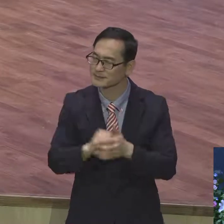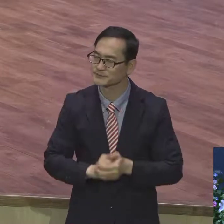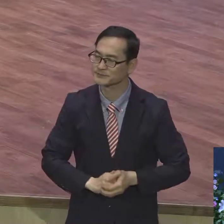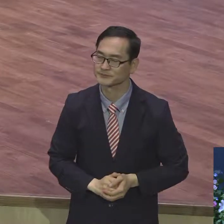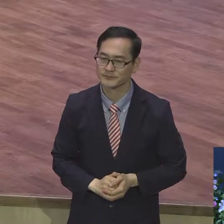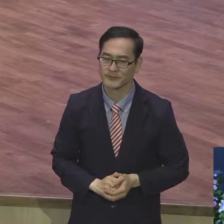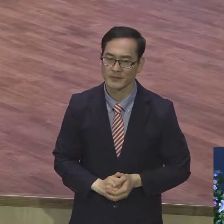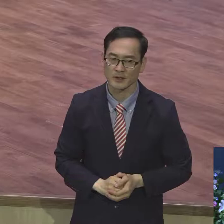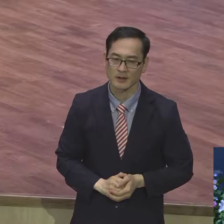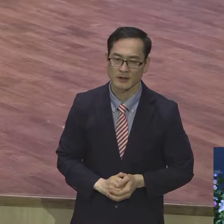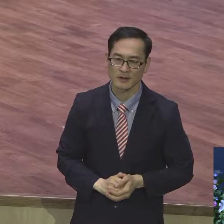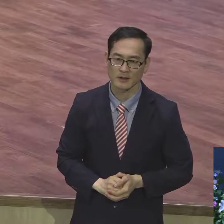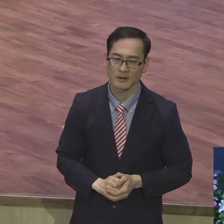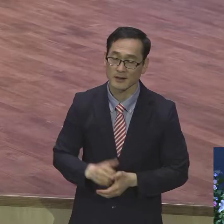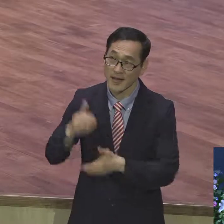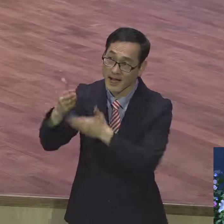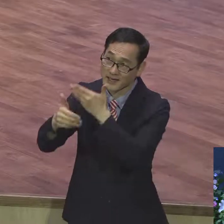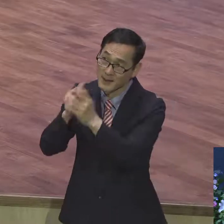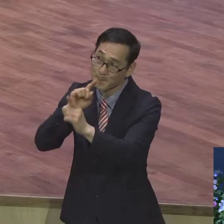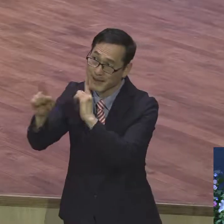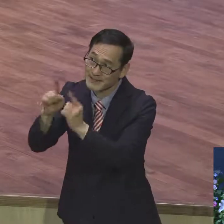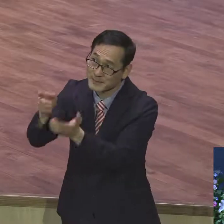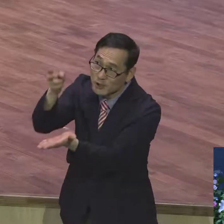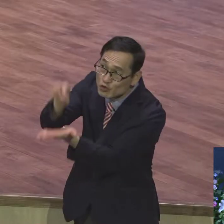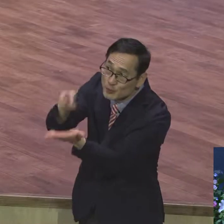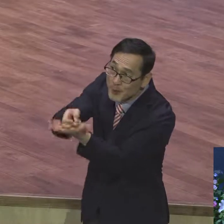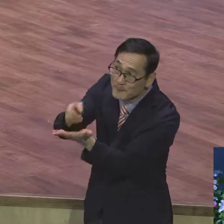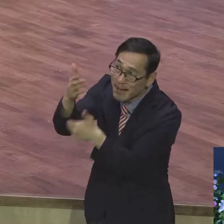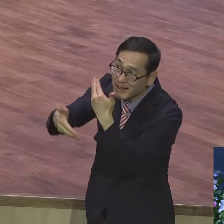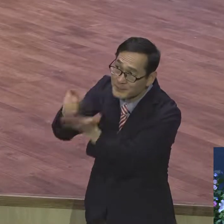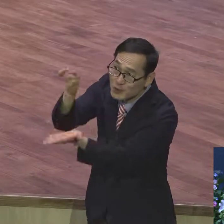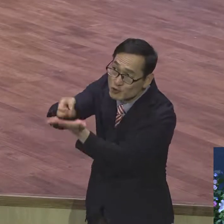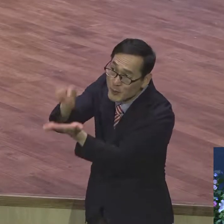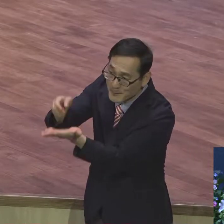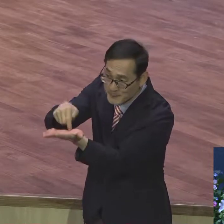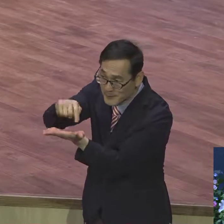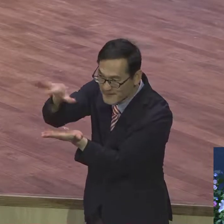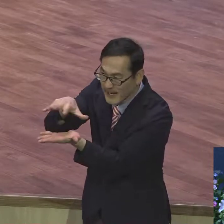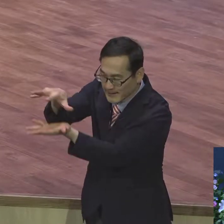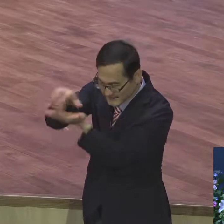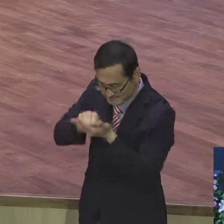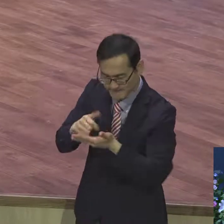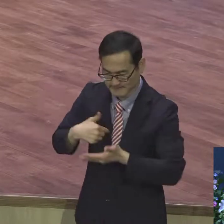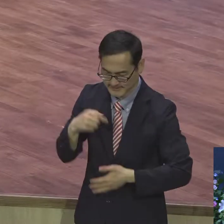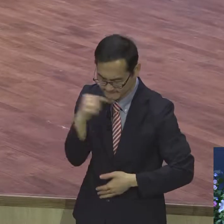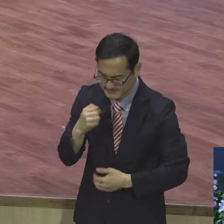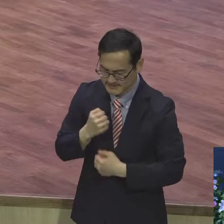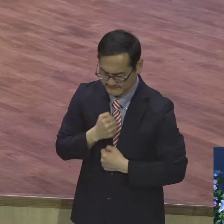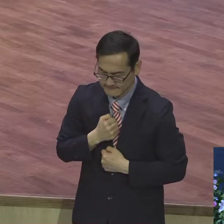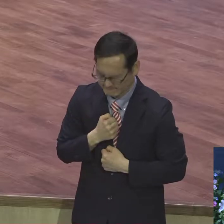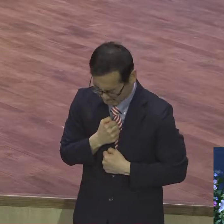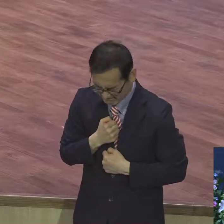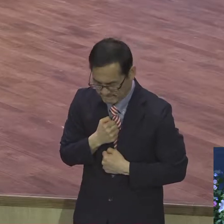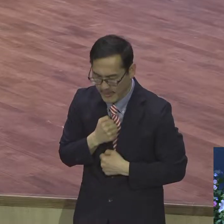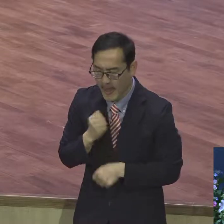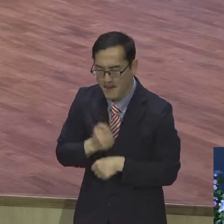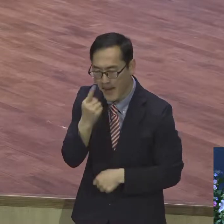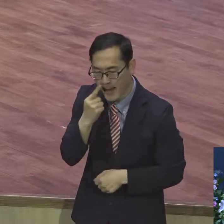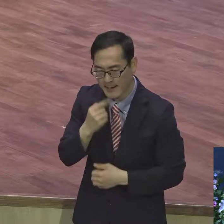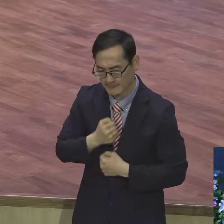말씀에 나오는 일법을 내가 철두철미하게 내가 그렇게 지켜보겠다는 결심을 했어요. 일본의